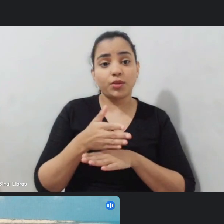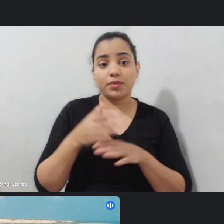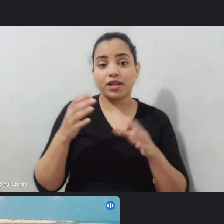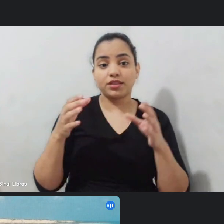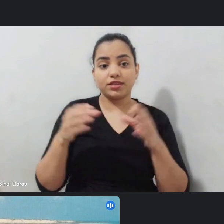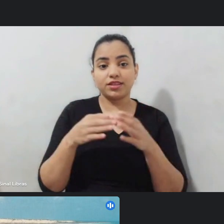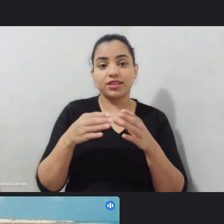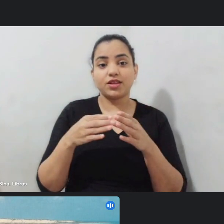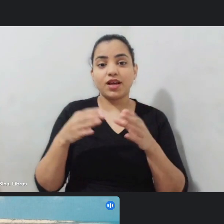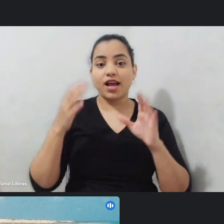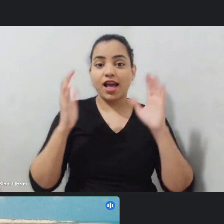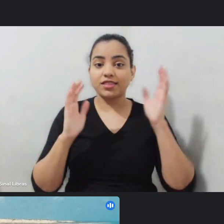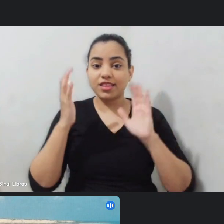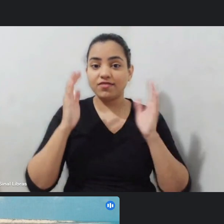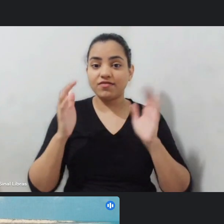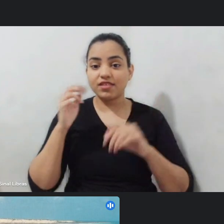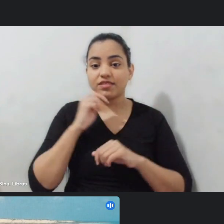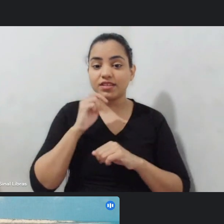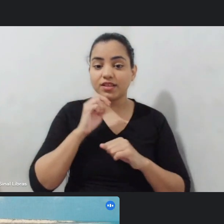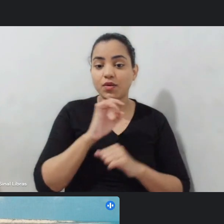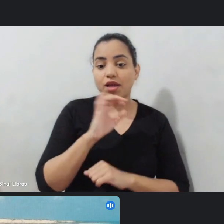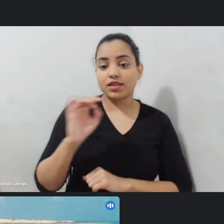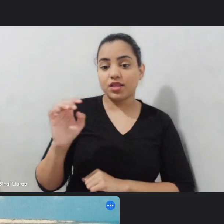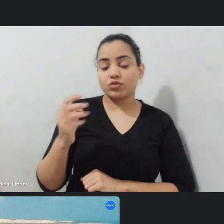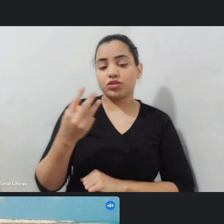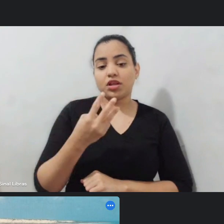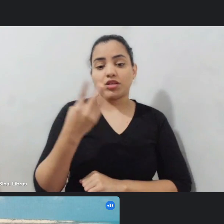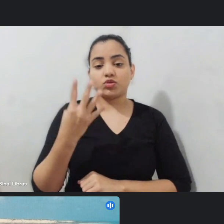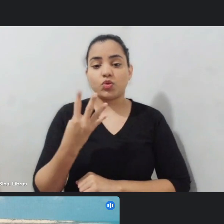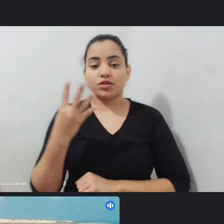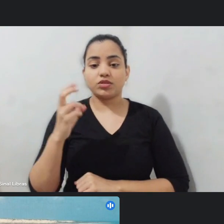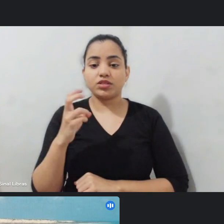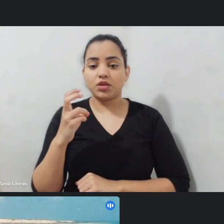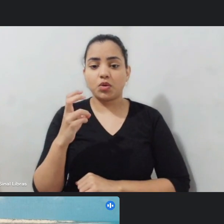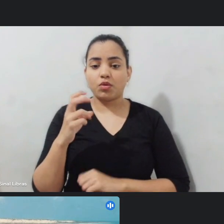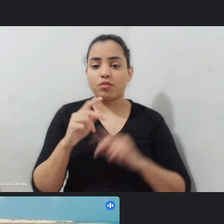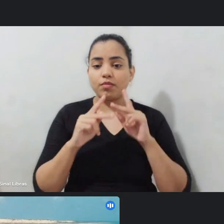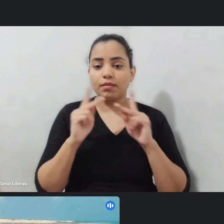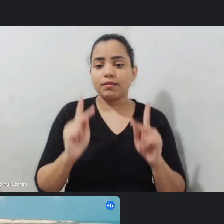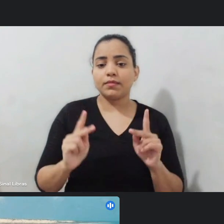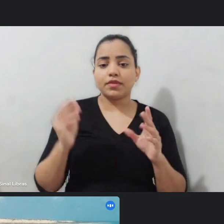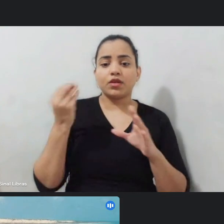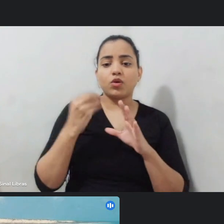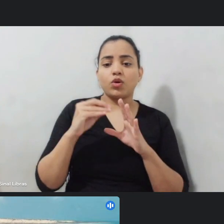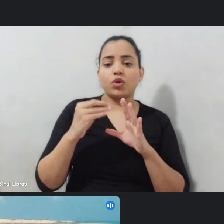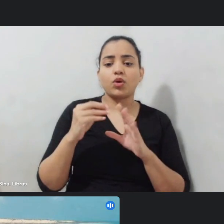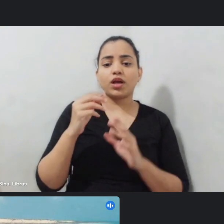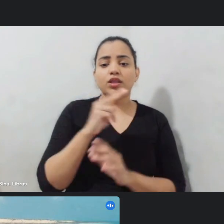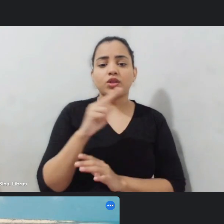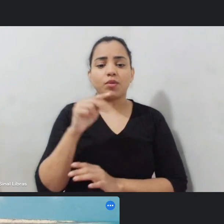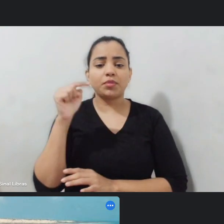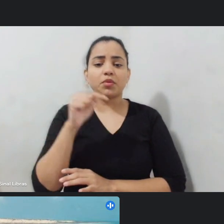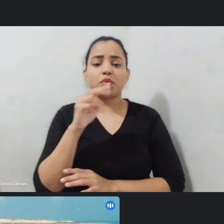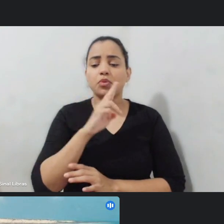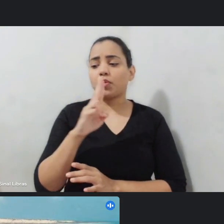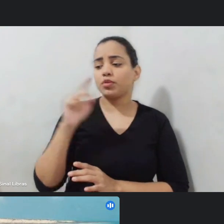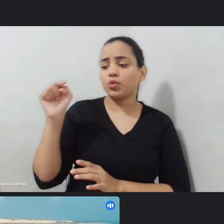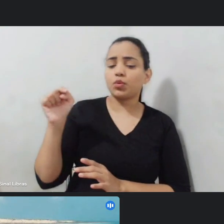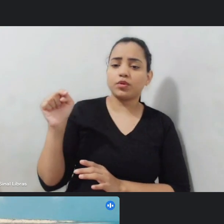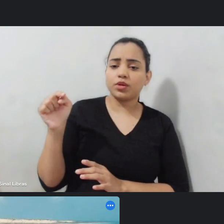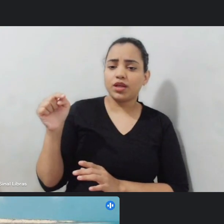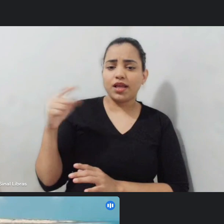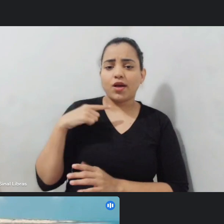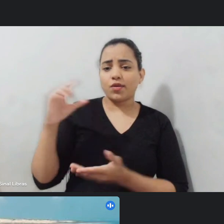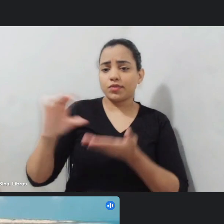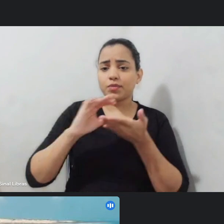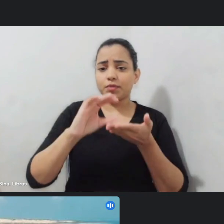projetos bota o nome de fulano bota o nome de ciclano e vão e tem poder de captação sabe o caminho